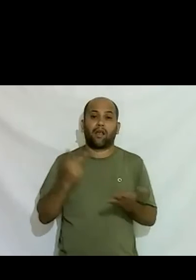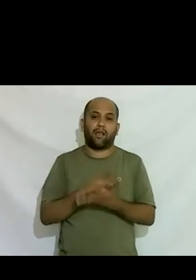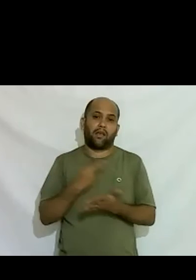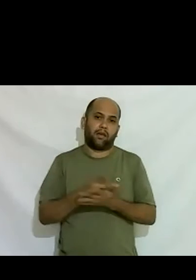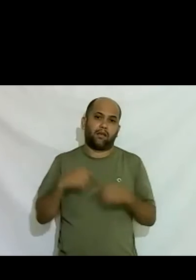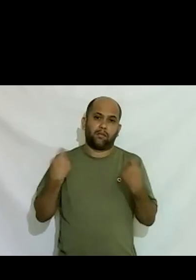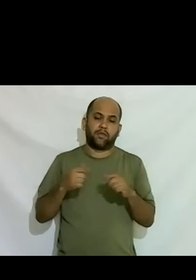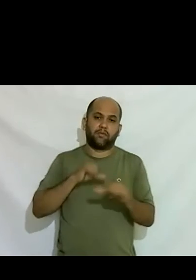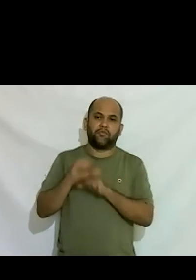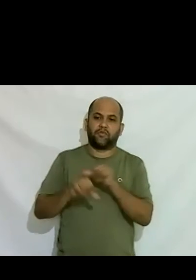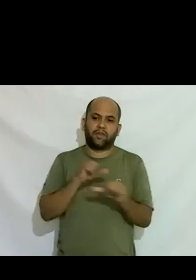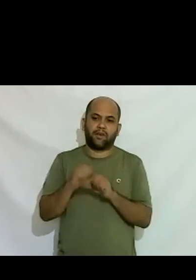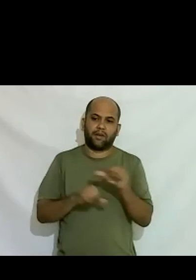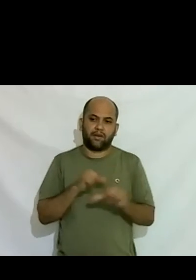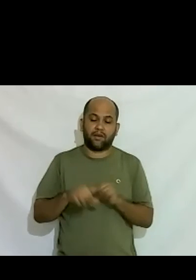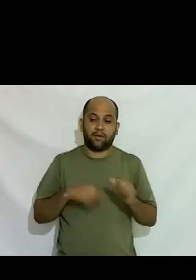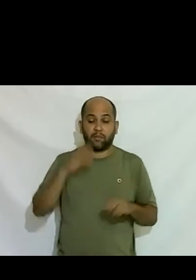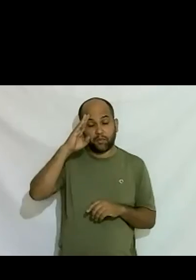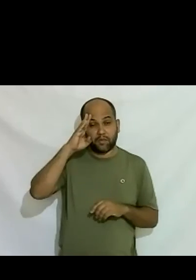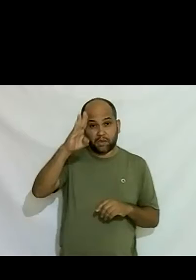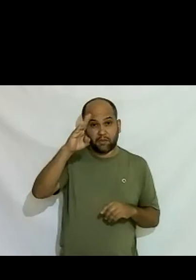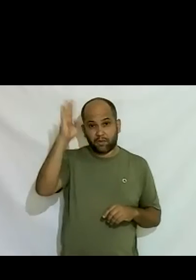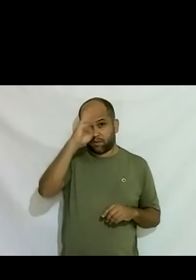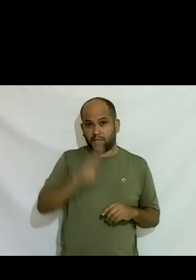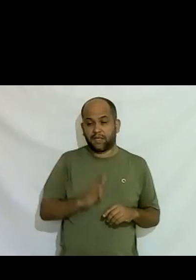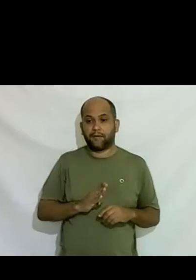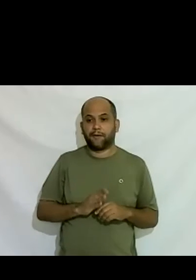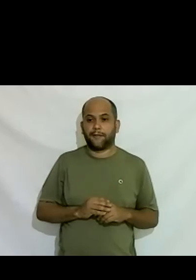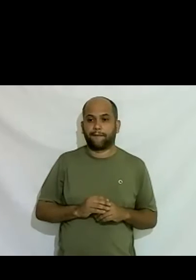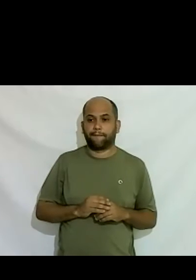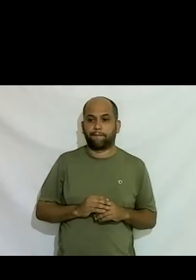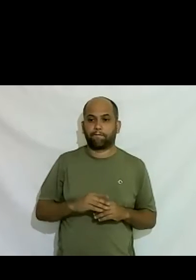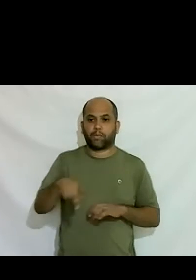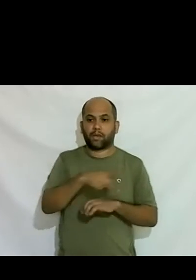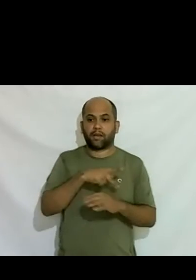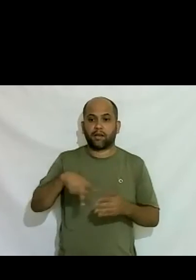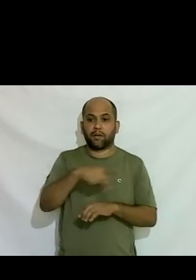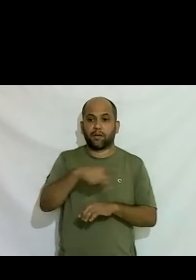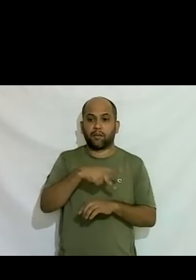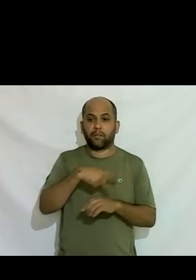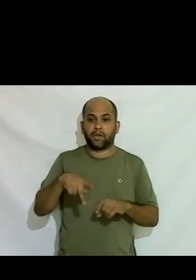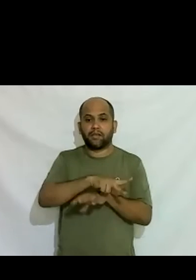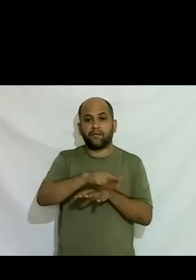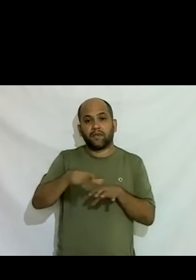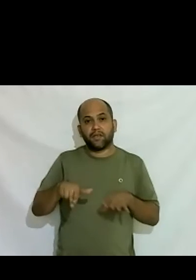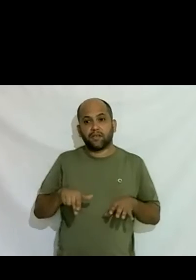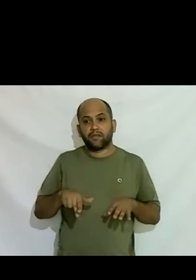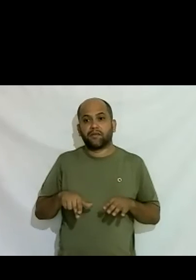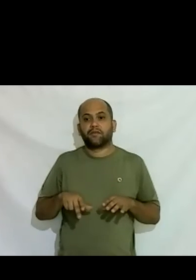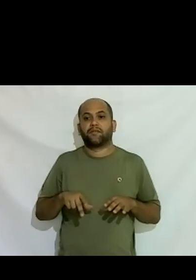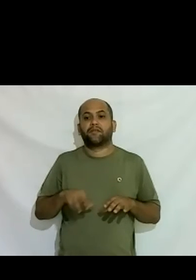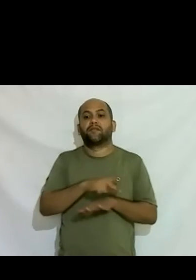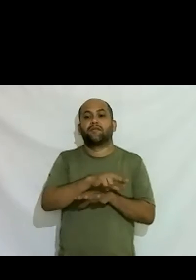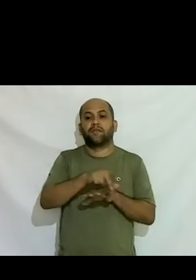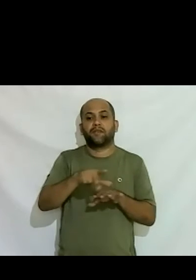ainda mais principalmente no Brasil né que é um país tão diverso né diversidade